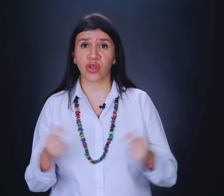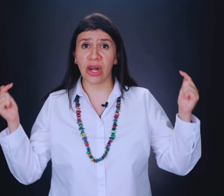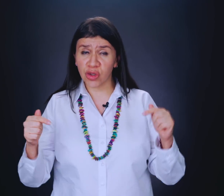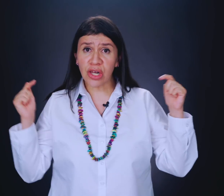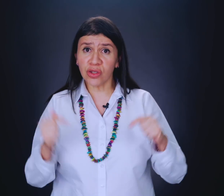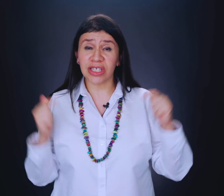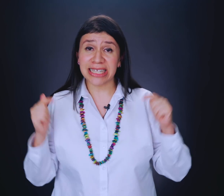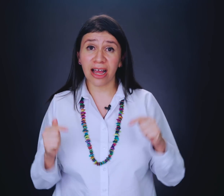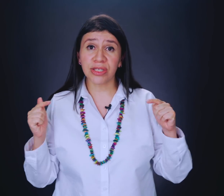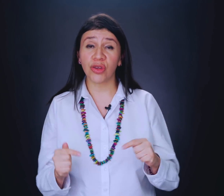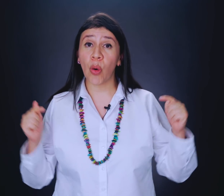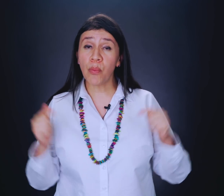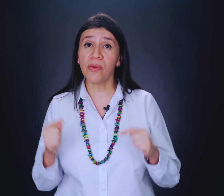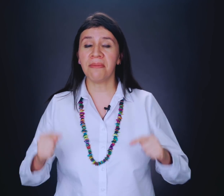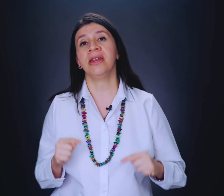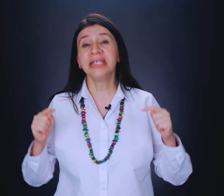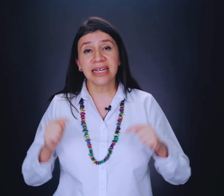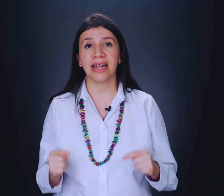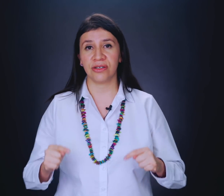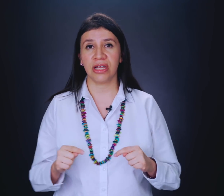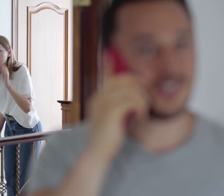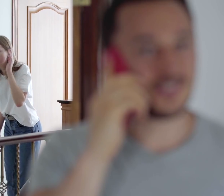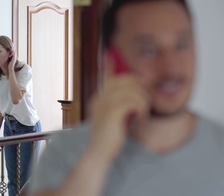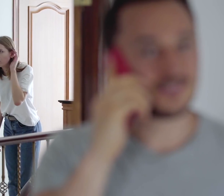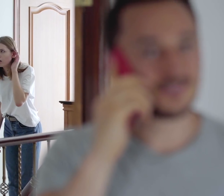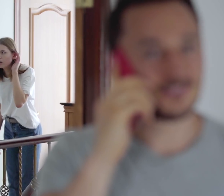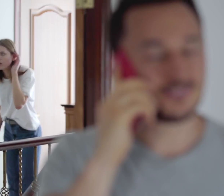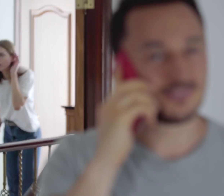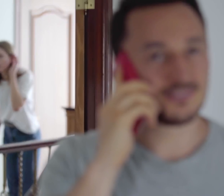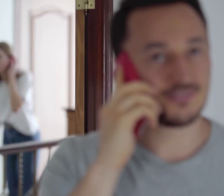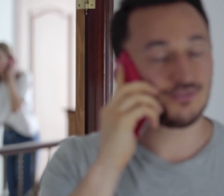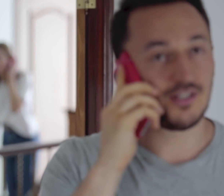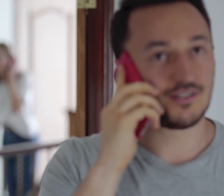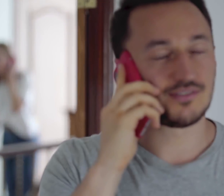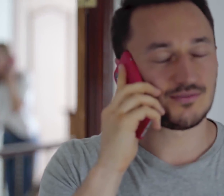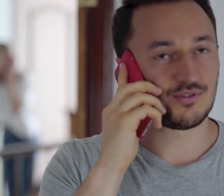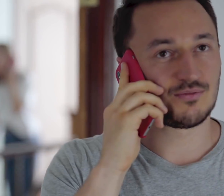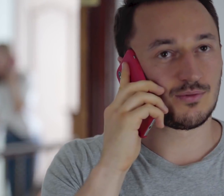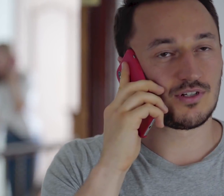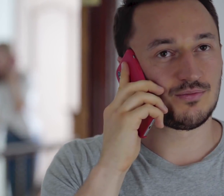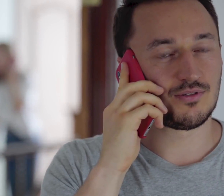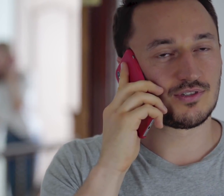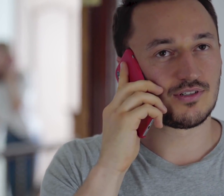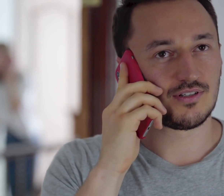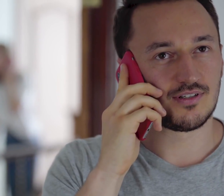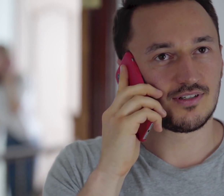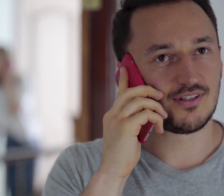que los celos nos están causando un problema en nuestra relación de pareja, va a ser muy difícil que nosotros podamos resolverlo.